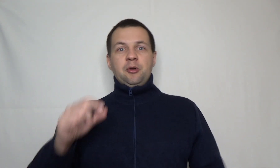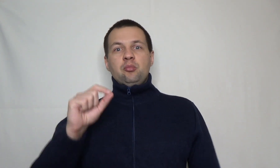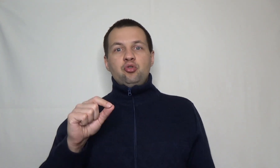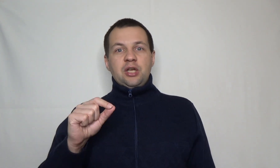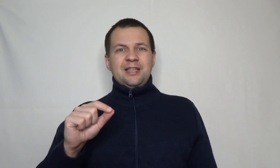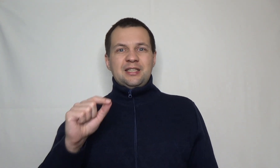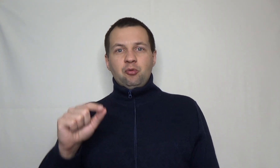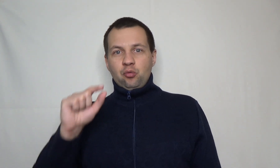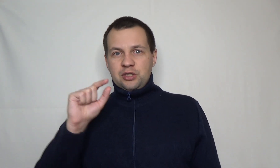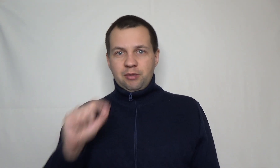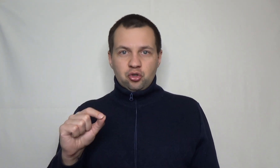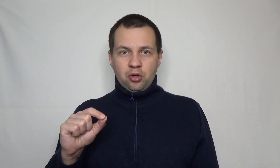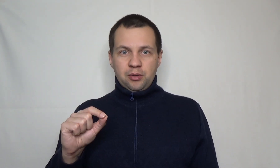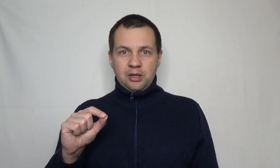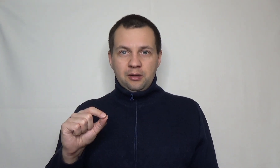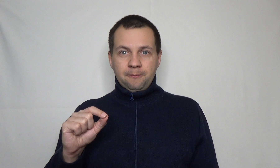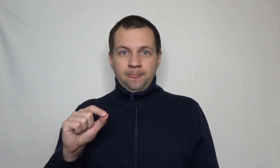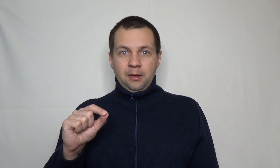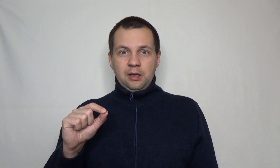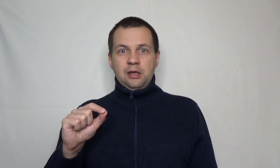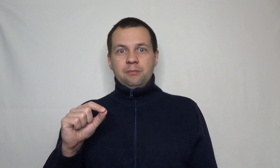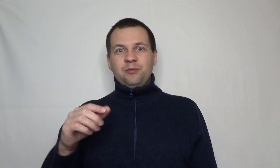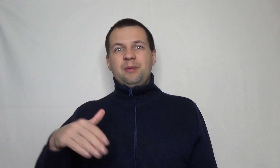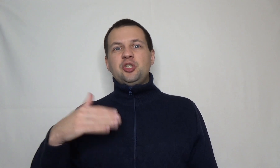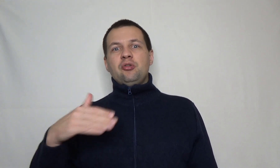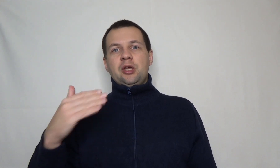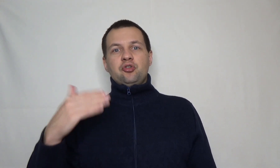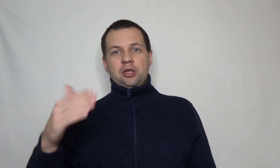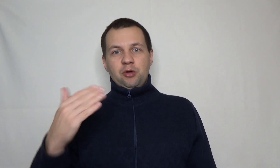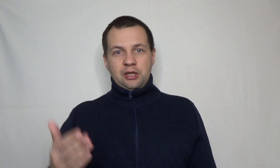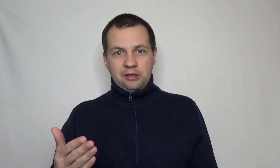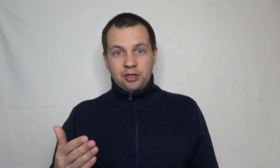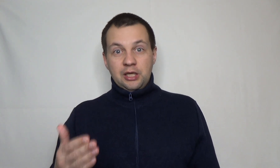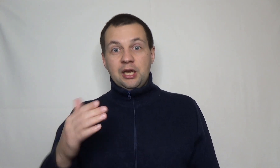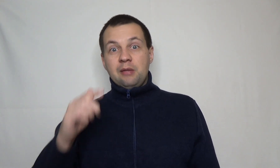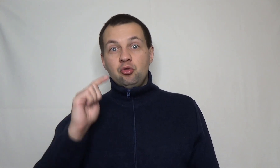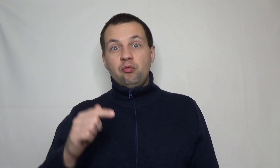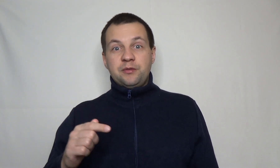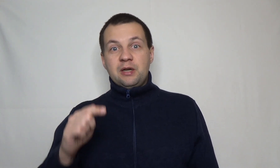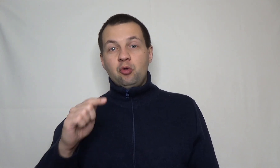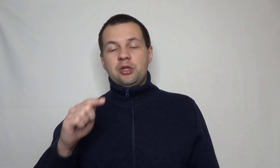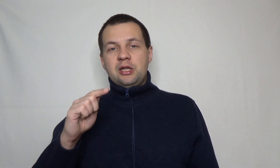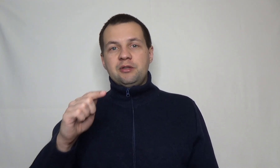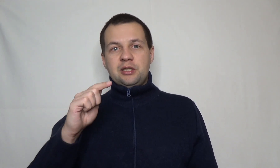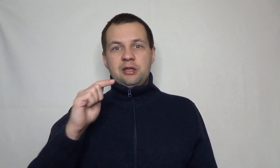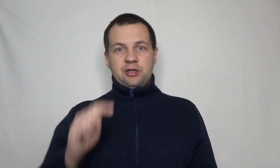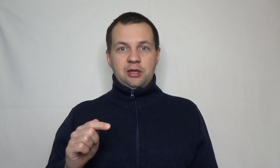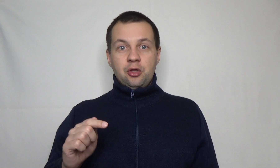поэтому, друзья, если сегодня у вас небольшой капитал и вам тяжело дается его откладывать, рекомендую вам все равно его откладывать и откладывать, откладывать.